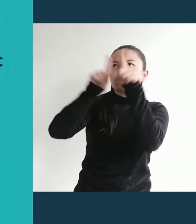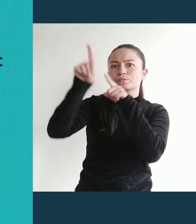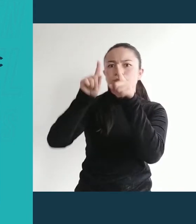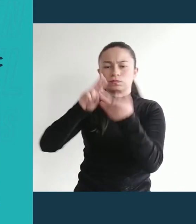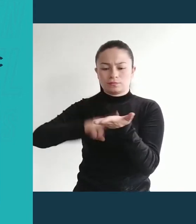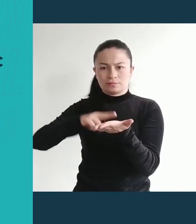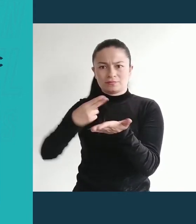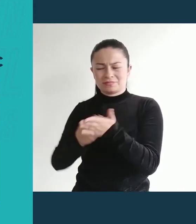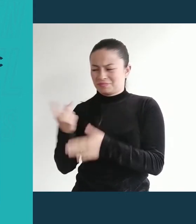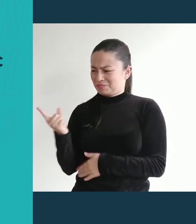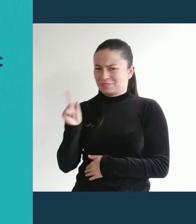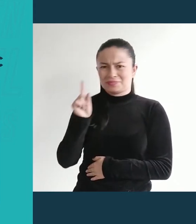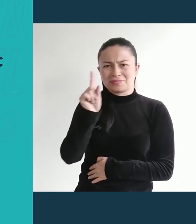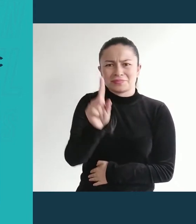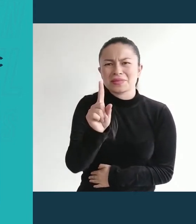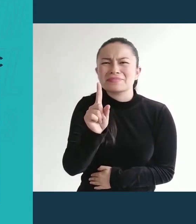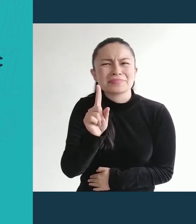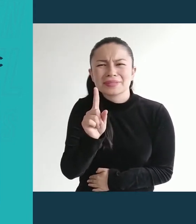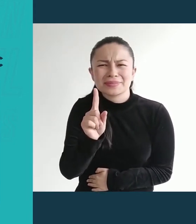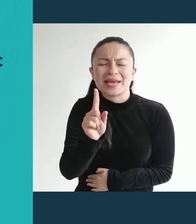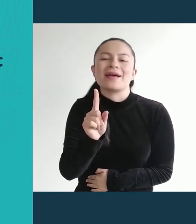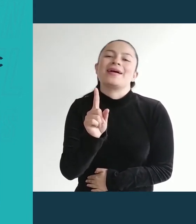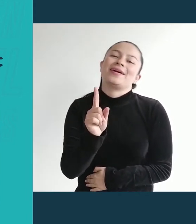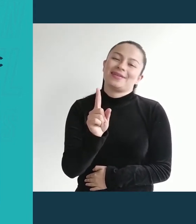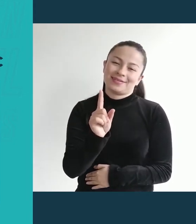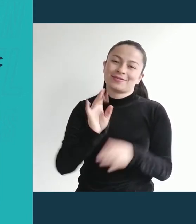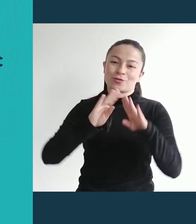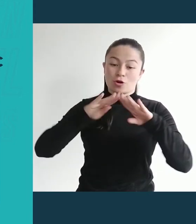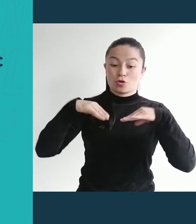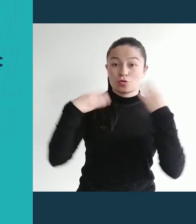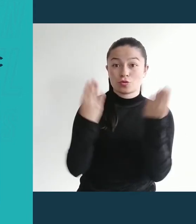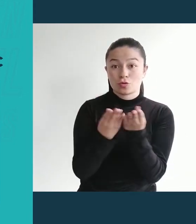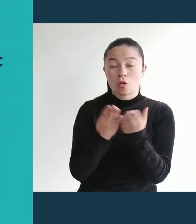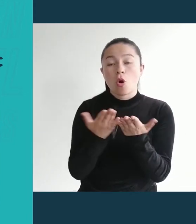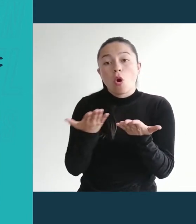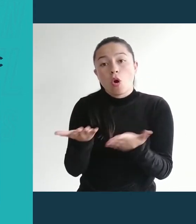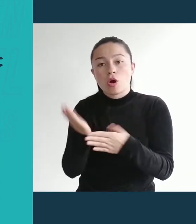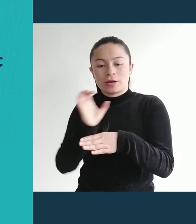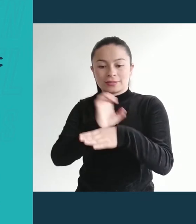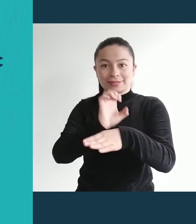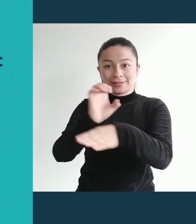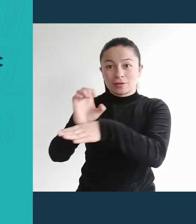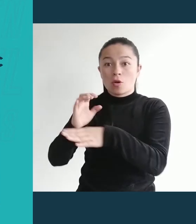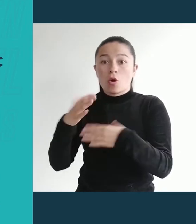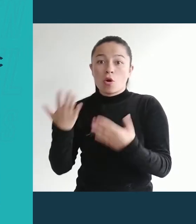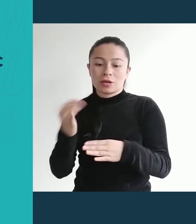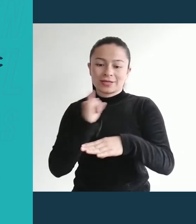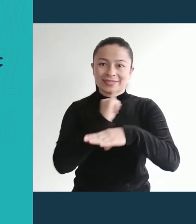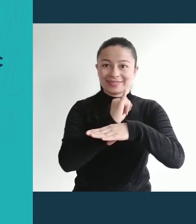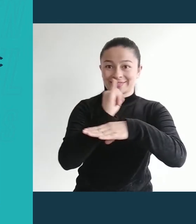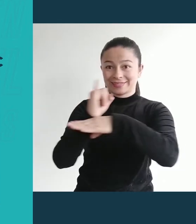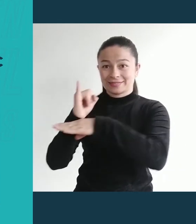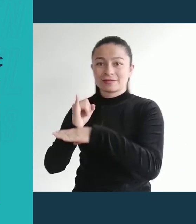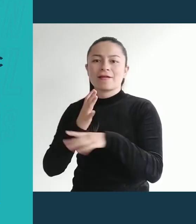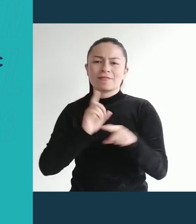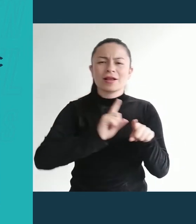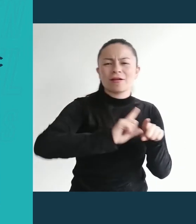En todo el territorio nacional contamos con intérpretes que prestan sus servicios en diferentes espacios, como instituciones